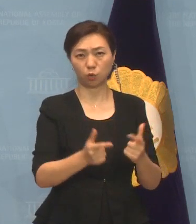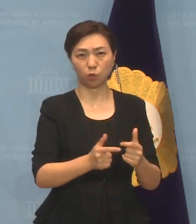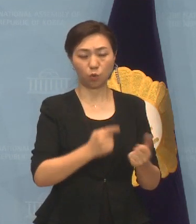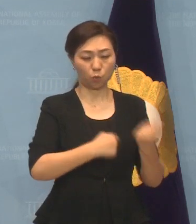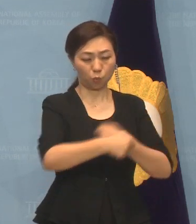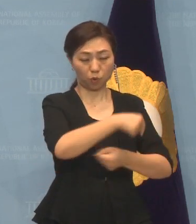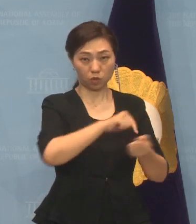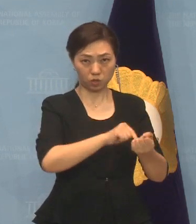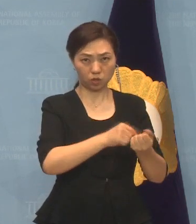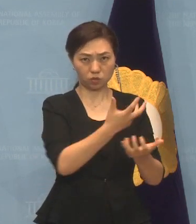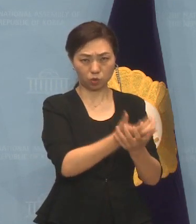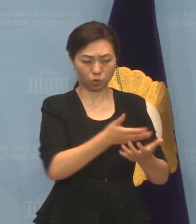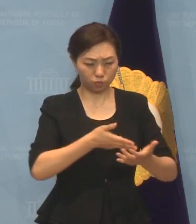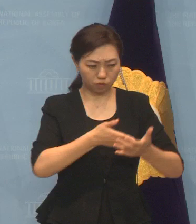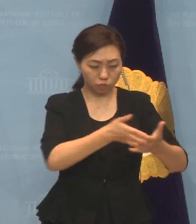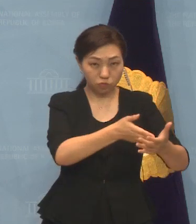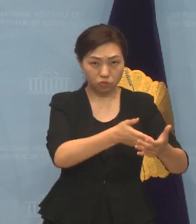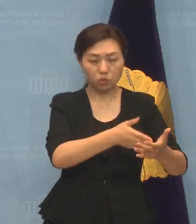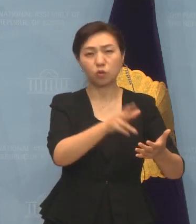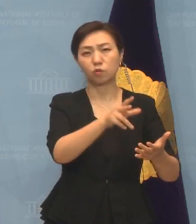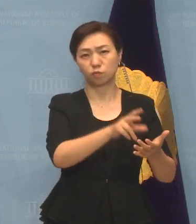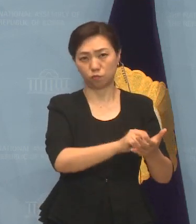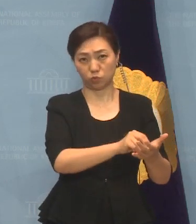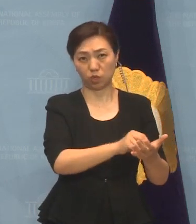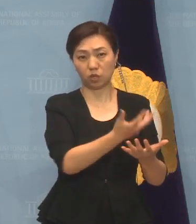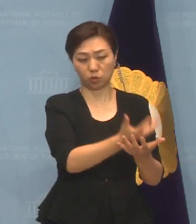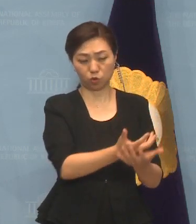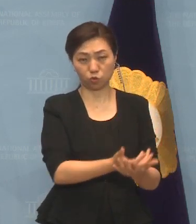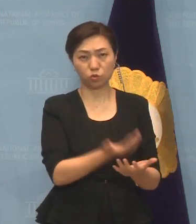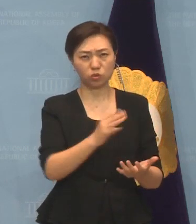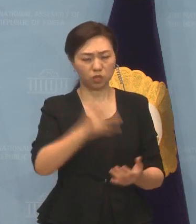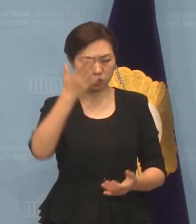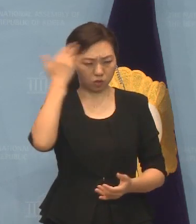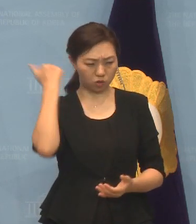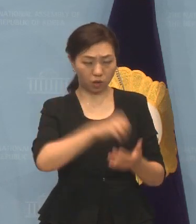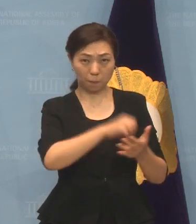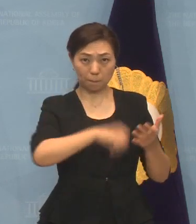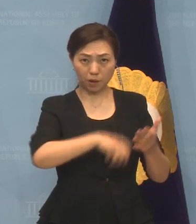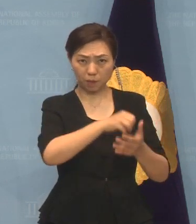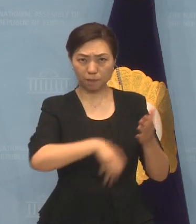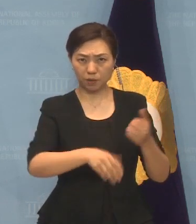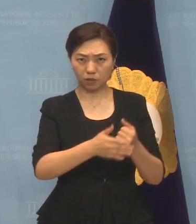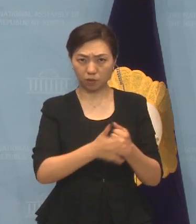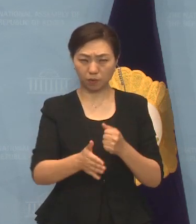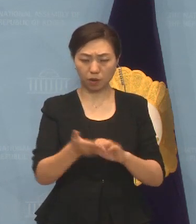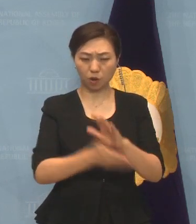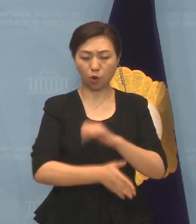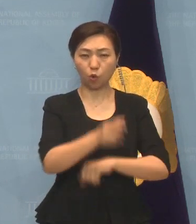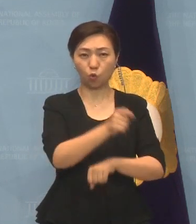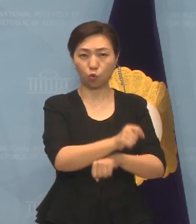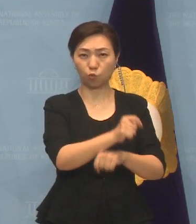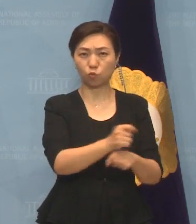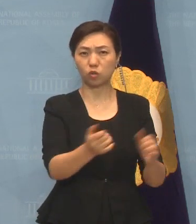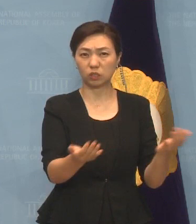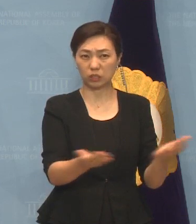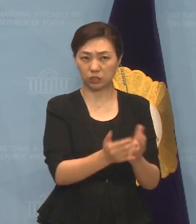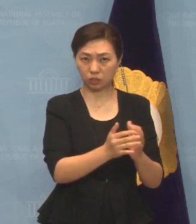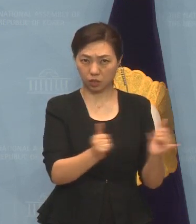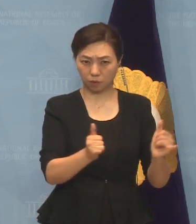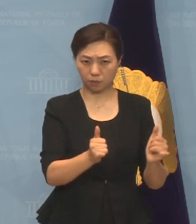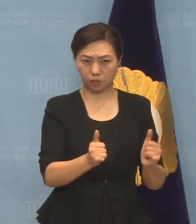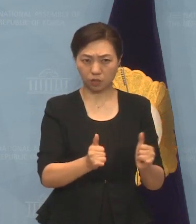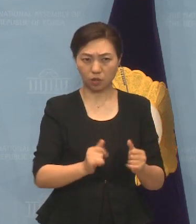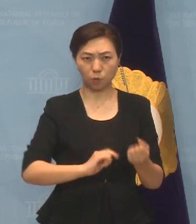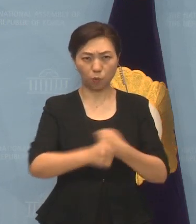당시 검찰은 어땠습니까? 검찰총장의 공무원들이 감사를 방해할 목적으로 월성 위로기 조기 폐쇄 및 가동